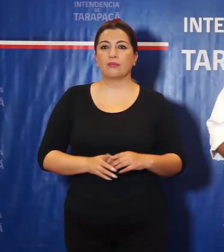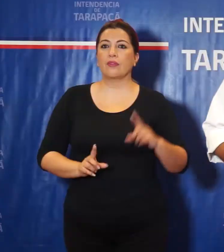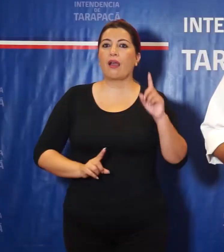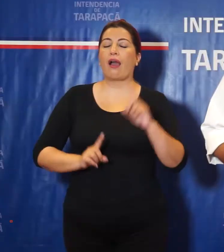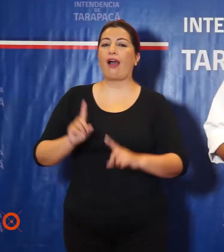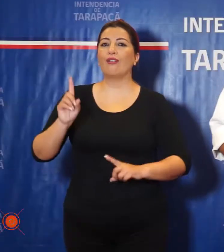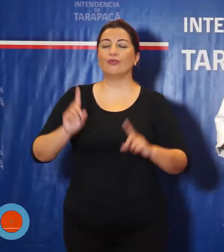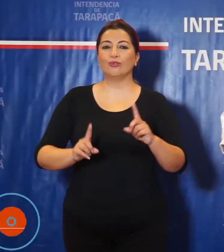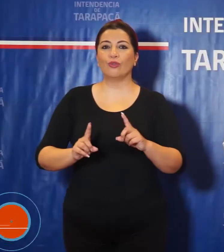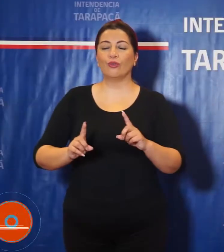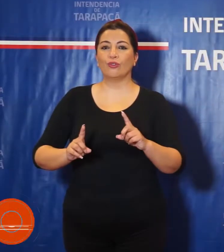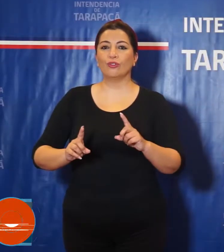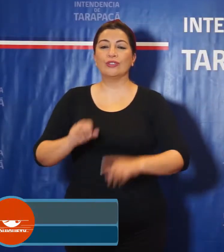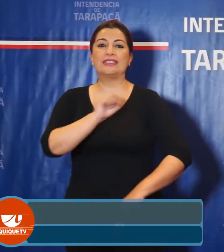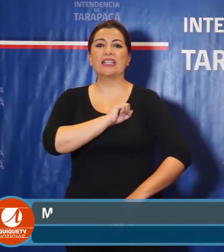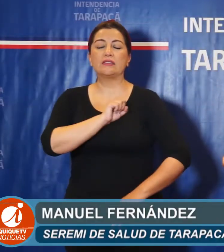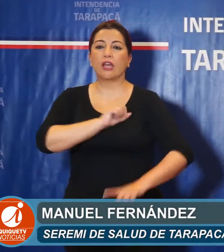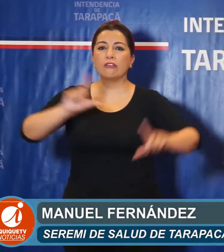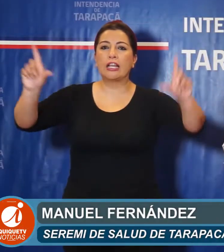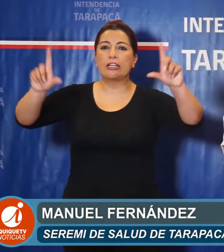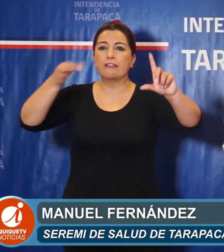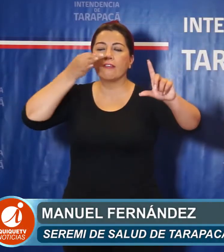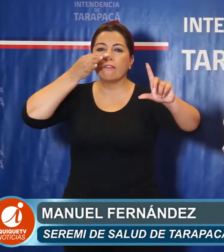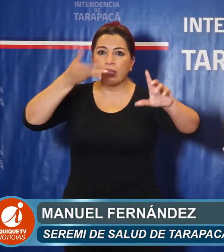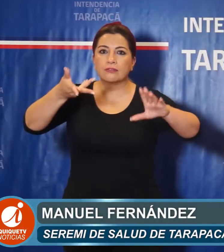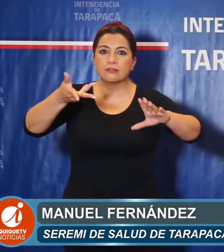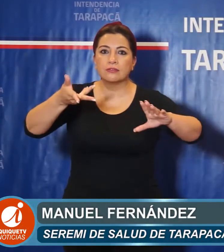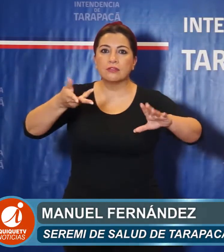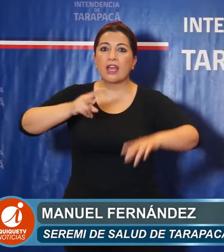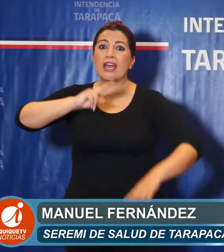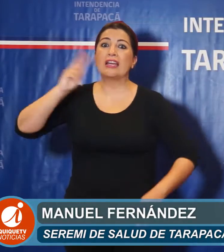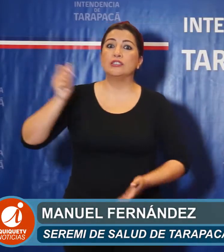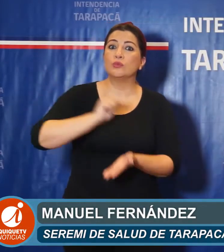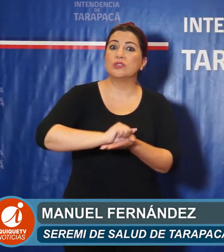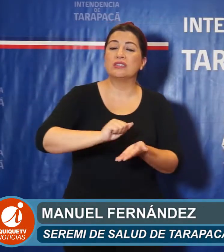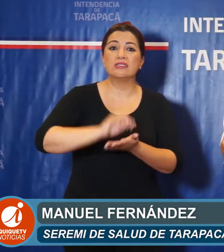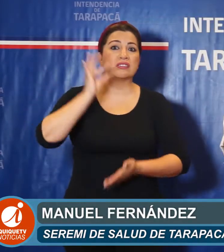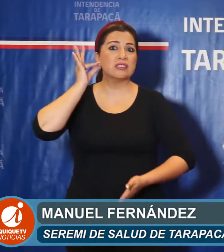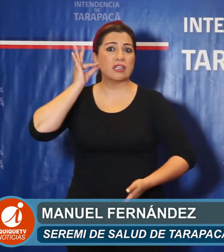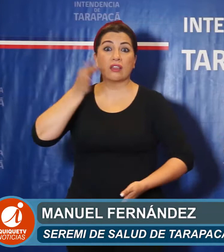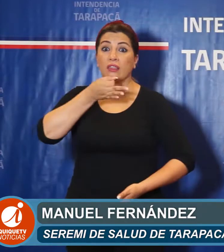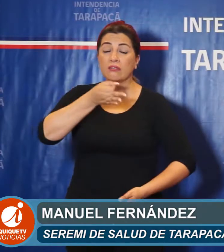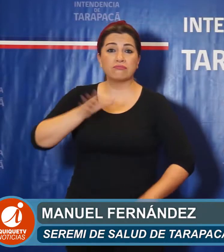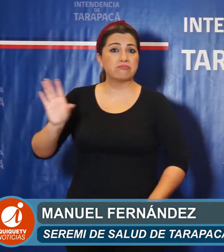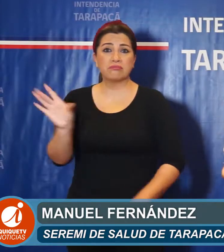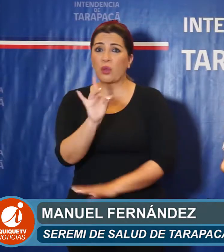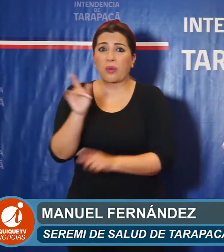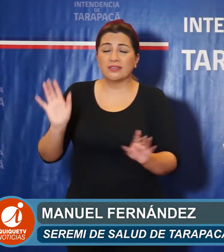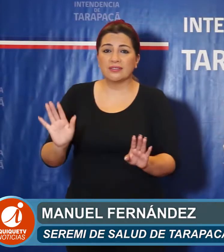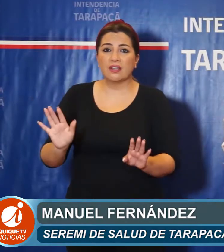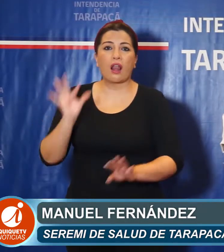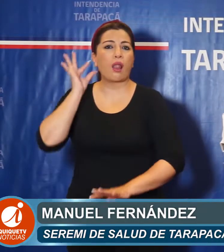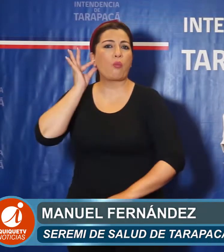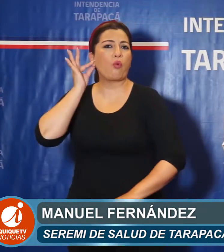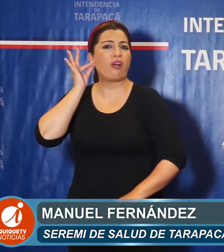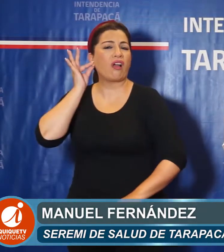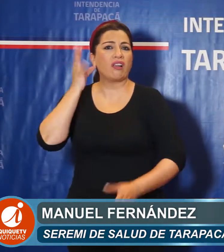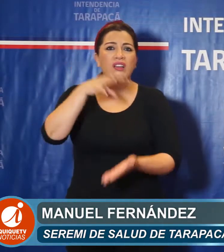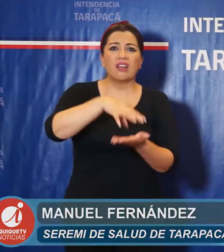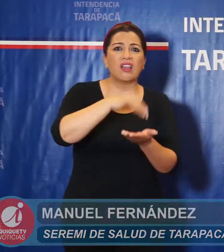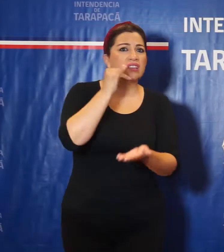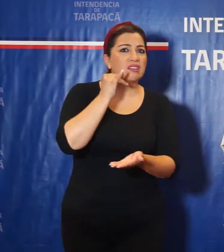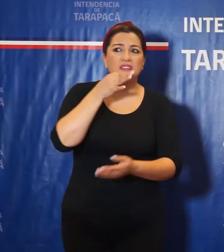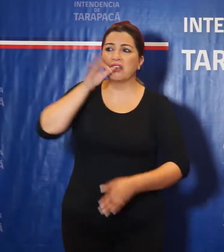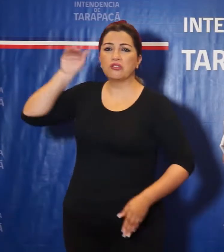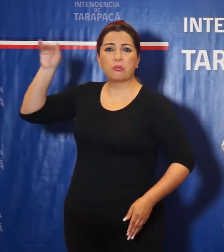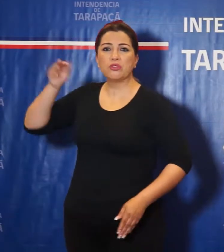visto el punto de prensa del nivel central y haber escuchado particularmente a la subsecretaria Martorell, se podrán haber dado cuenta que ella no nombró ni a Iquique ni a Alto